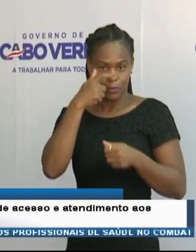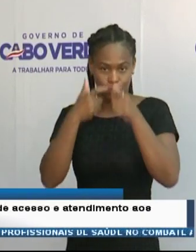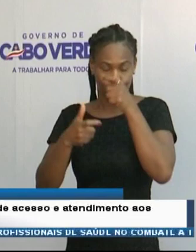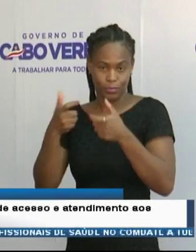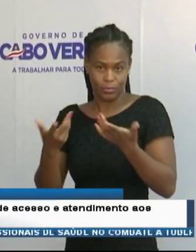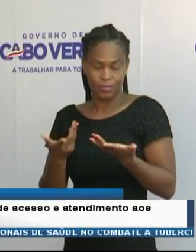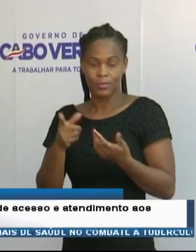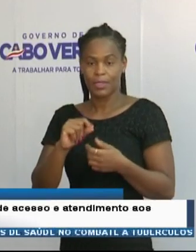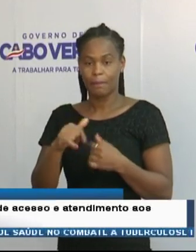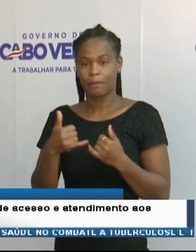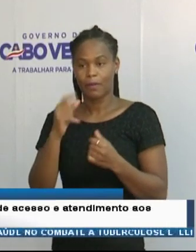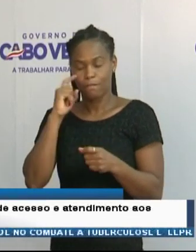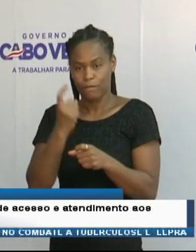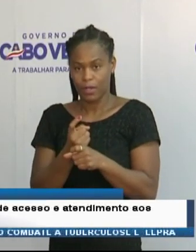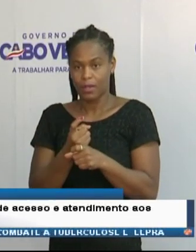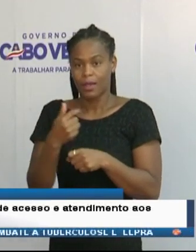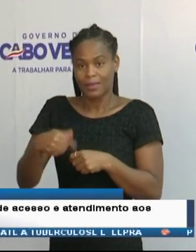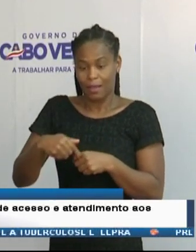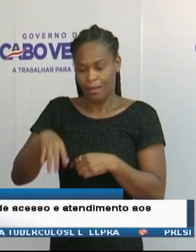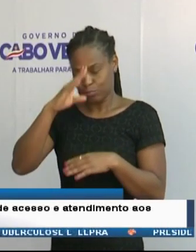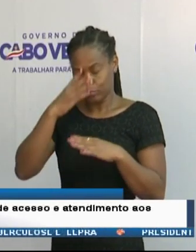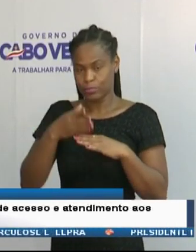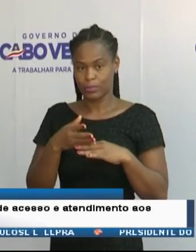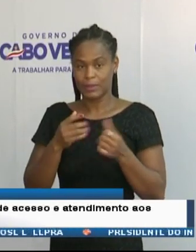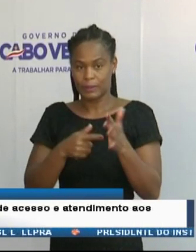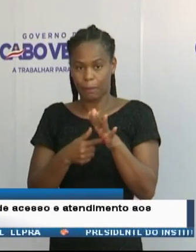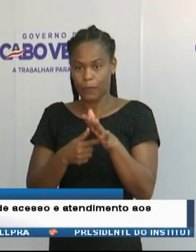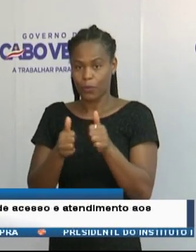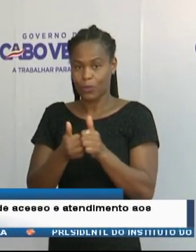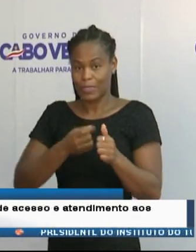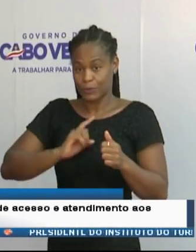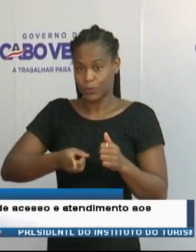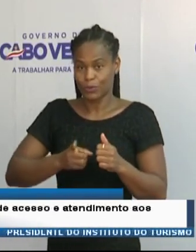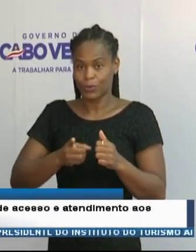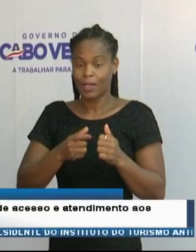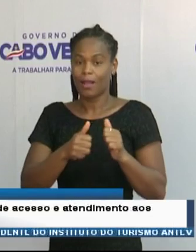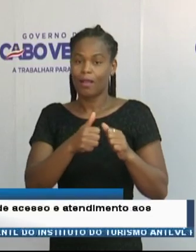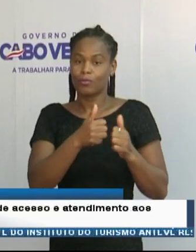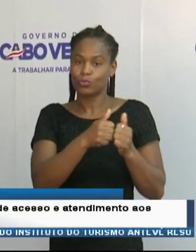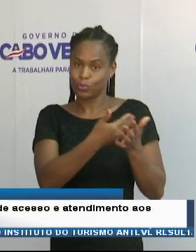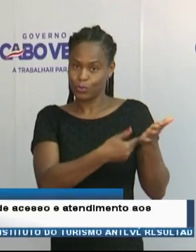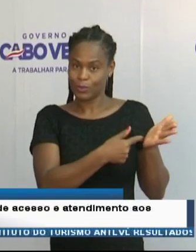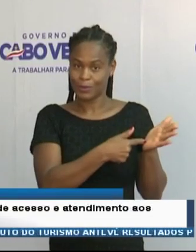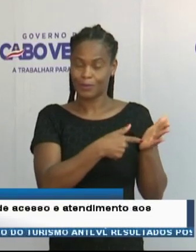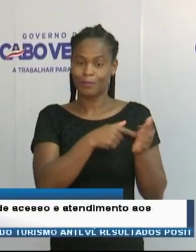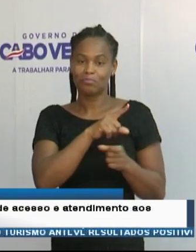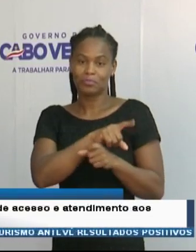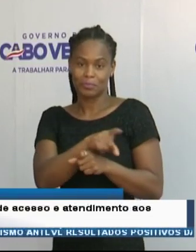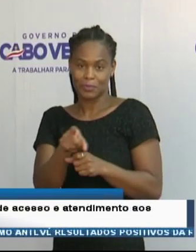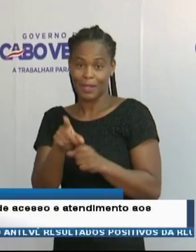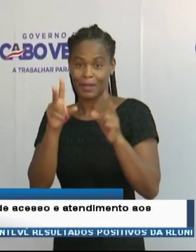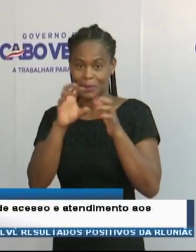e a fiscalização tem estado a decorrer, designadamente com a exigência do certificado de vacinação. Em relação aos condutores,